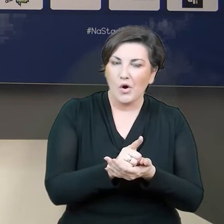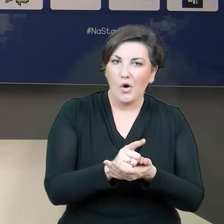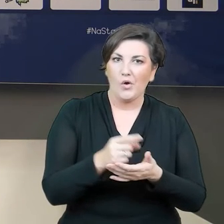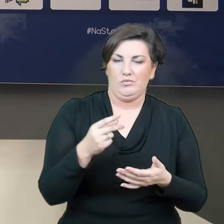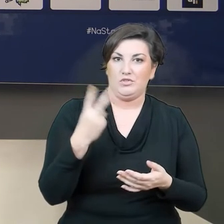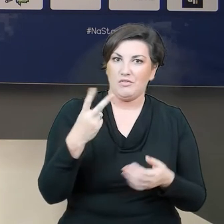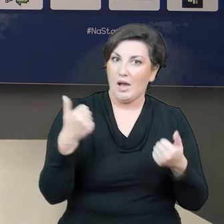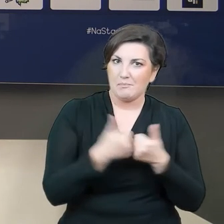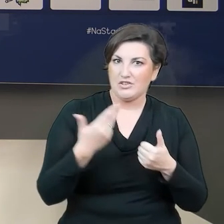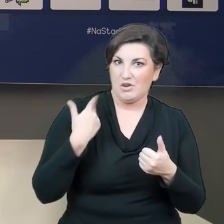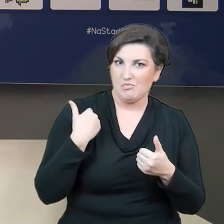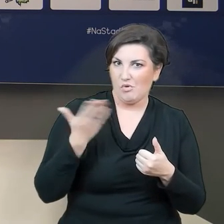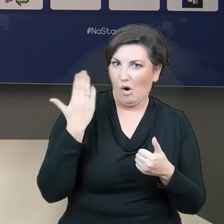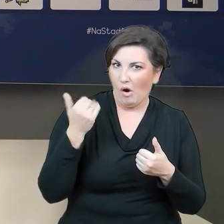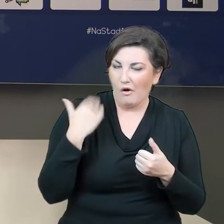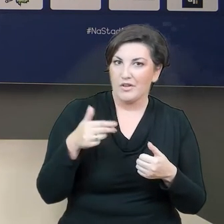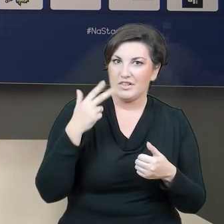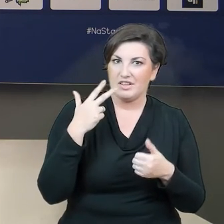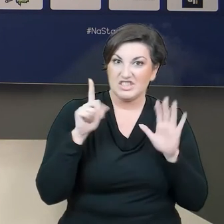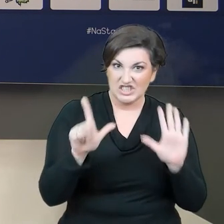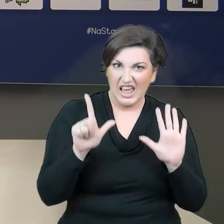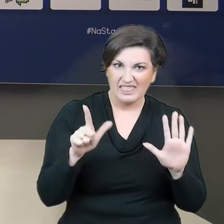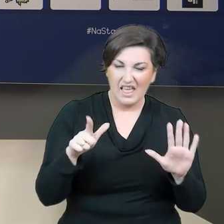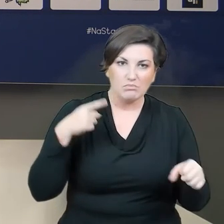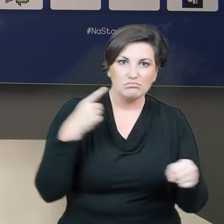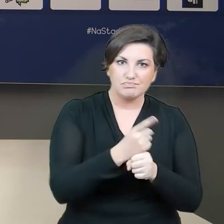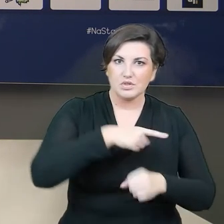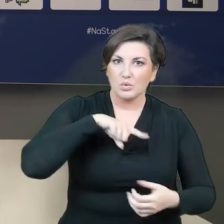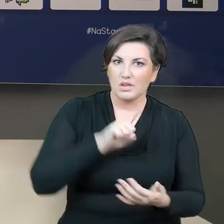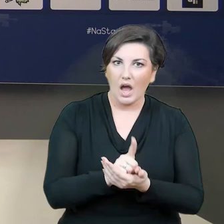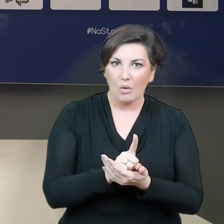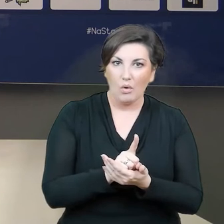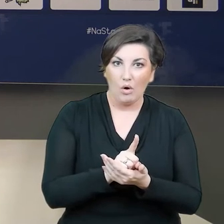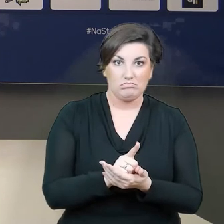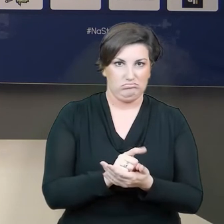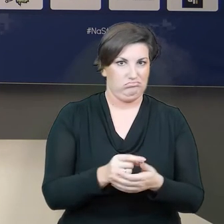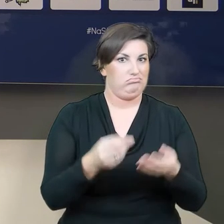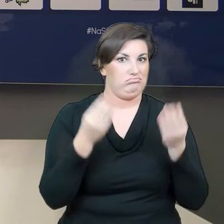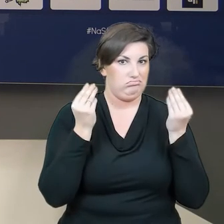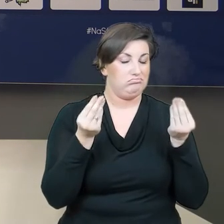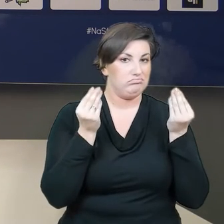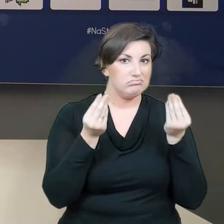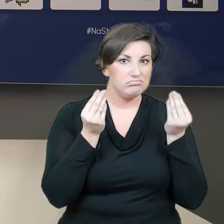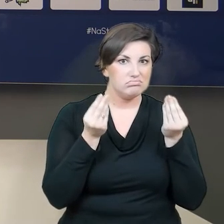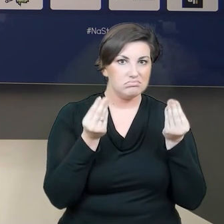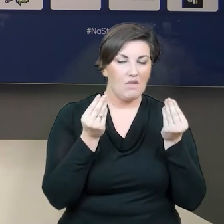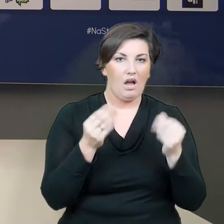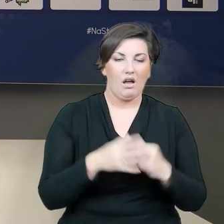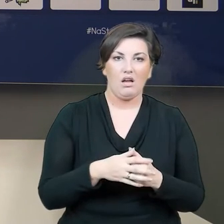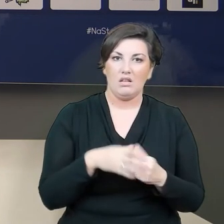bramek. To może budzić podziw. No i tu musimy uważać,